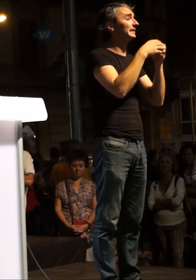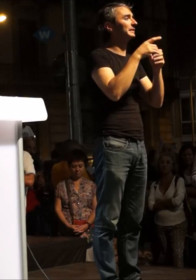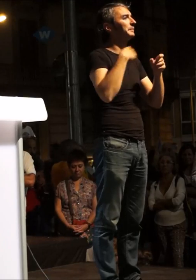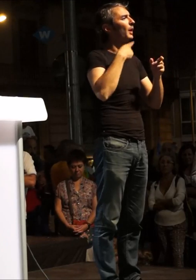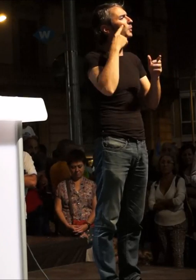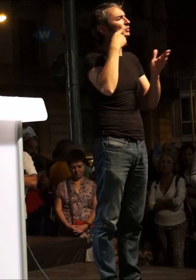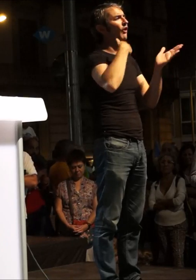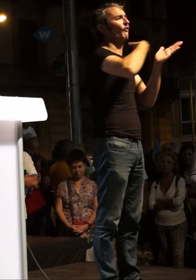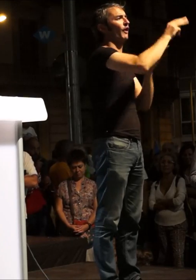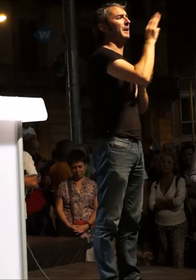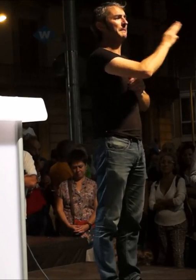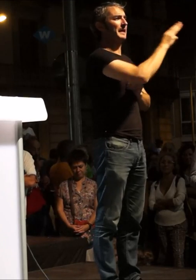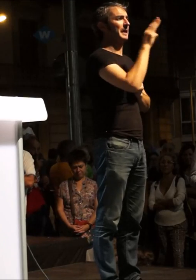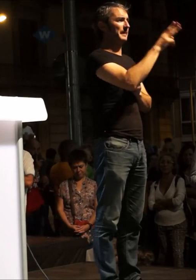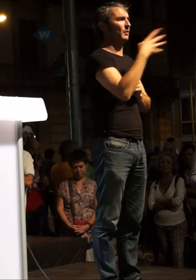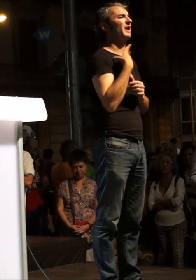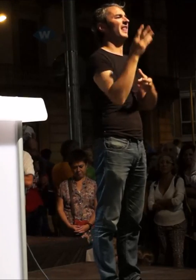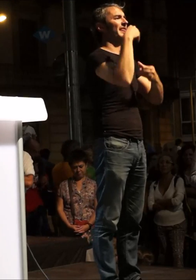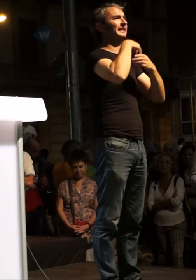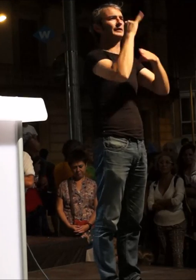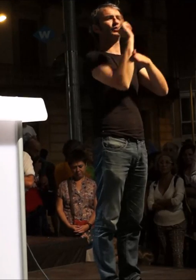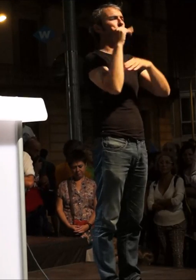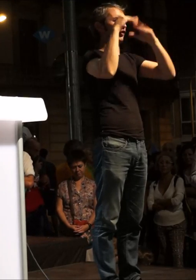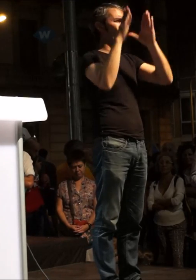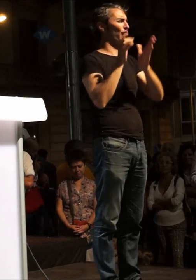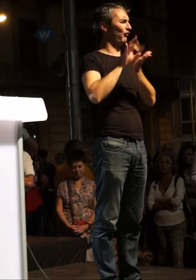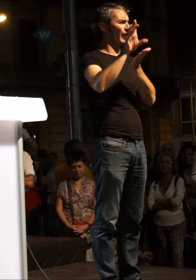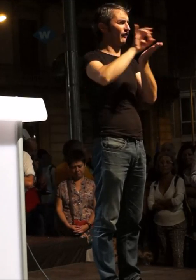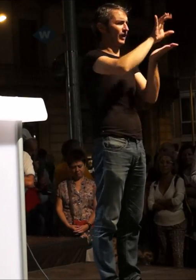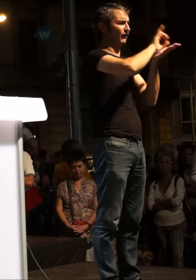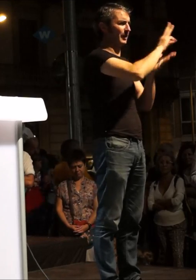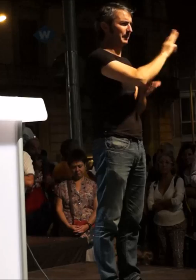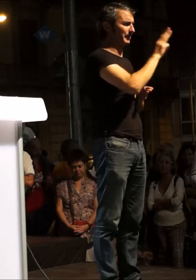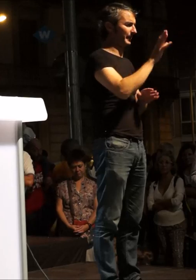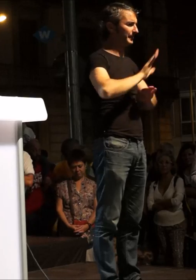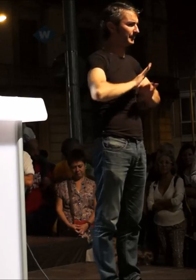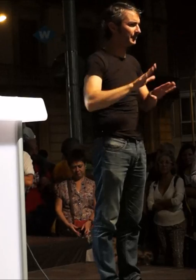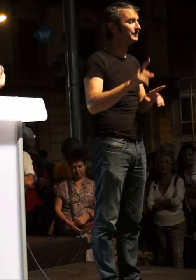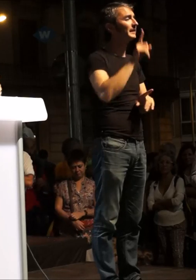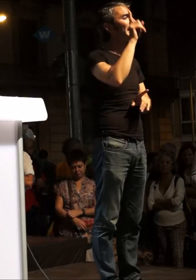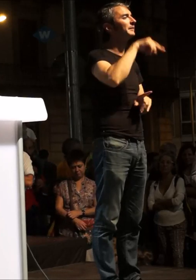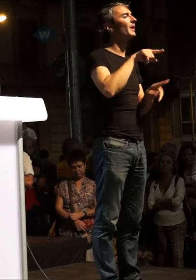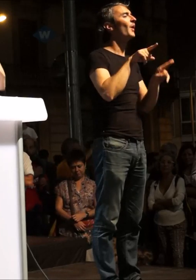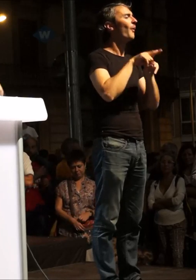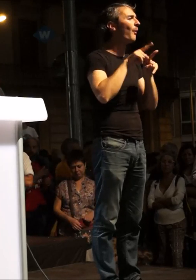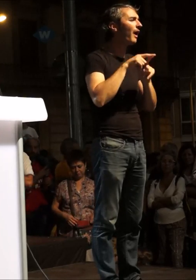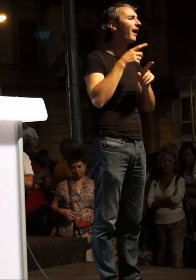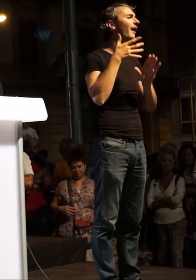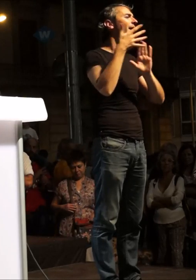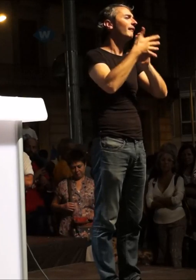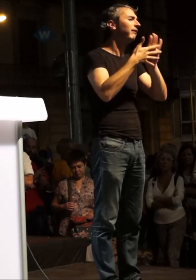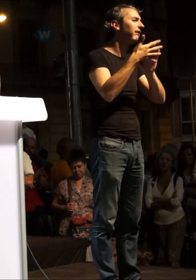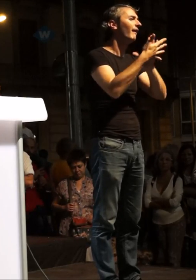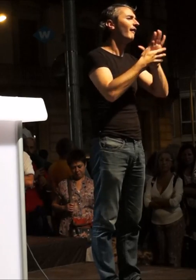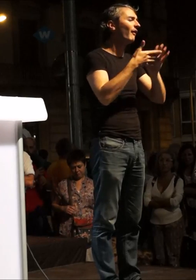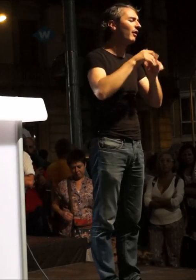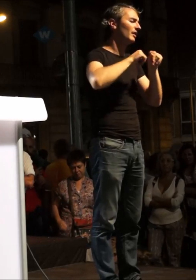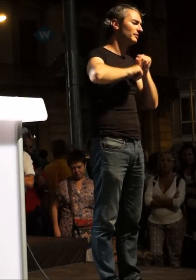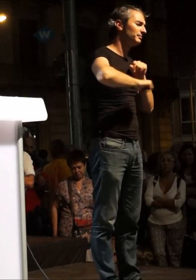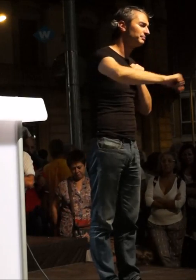el Partit Popular de les nostres institucions. I per últim, tota aquella retòrica al voltant d'un procés constituent